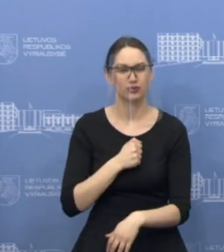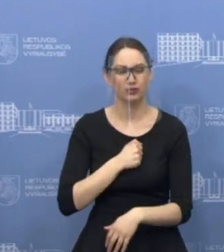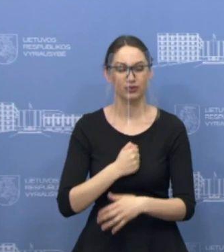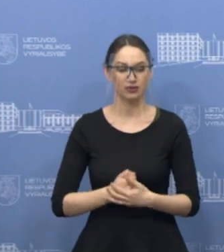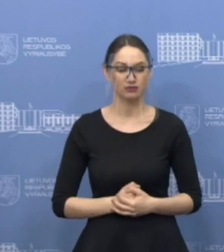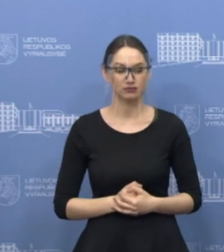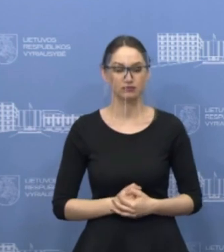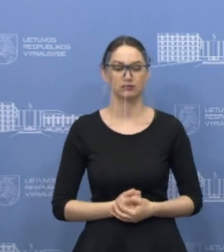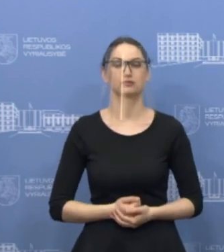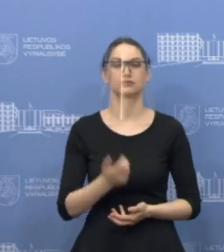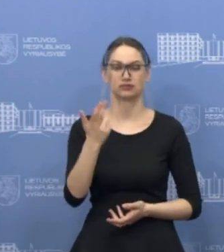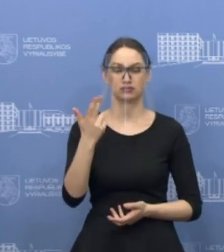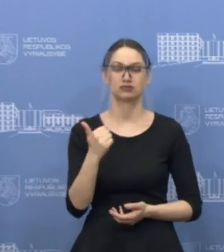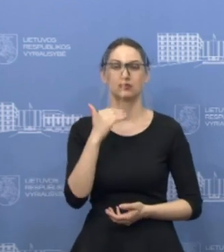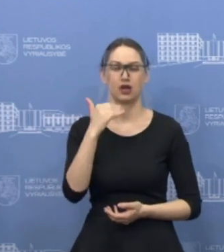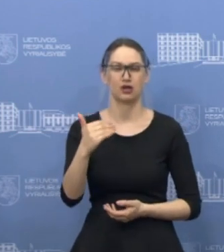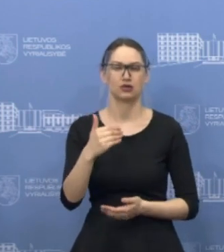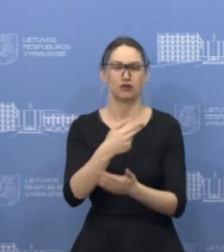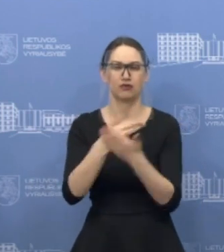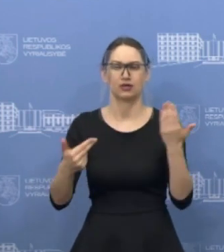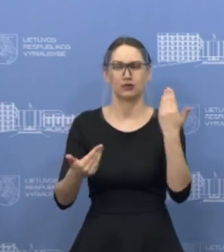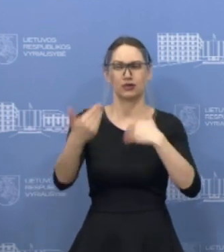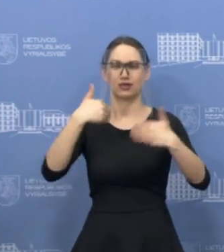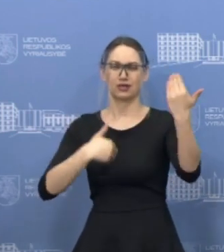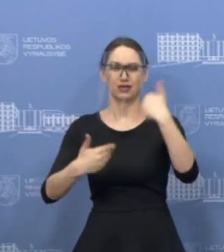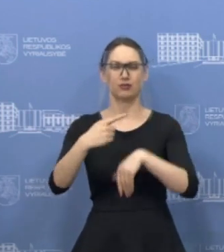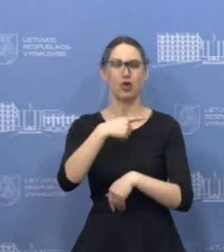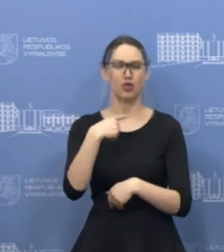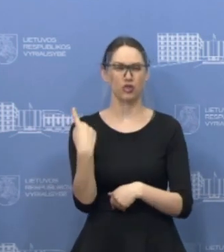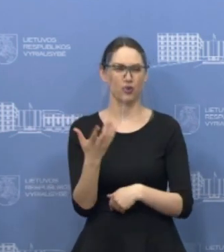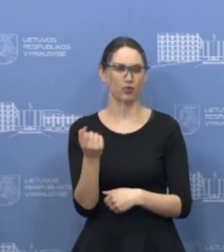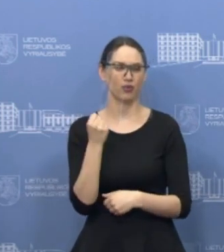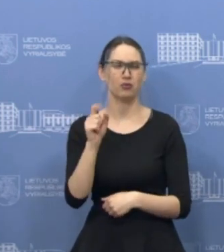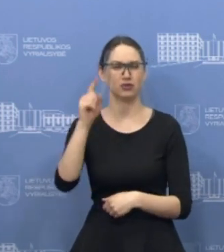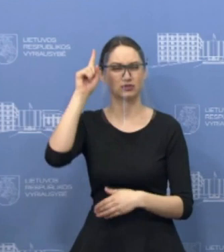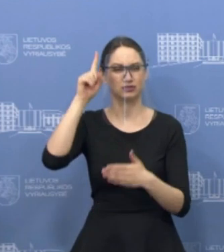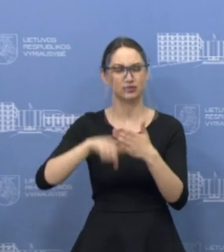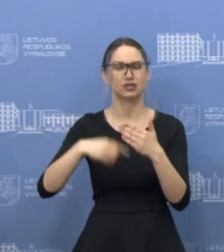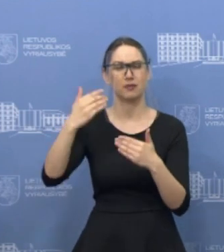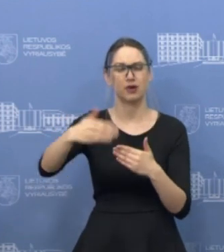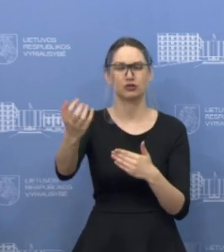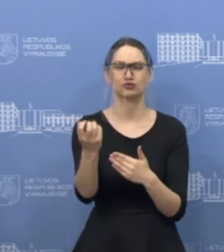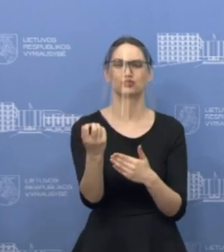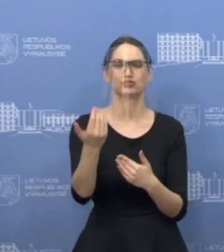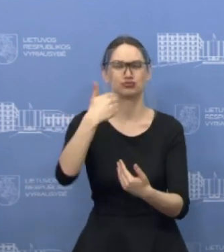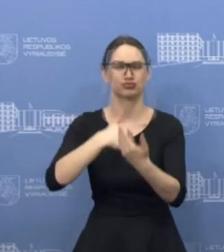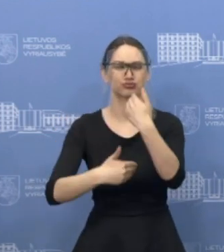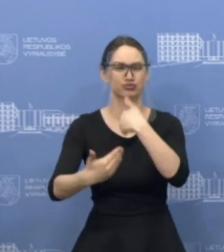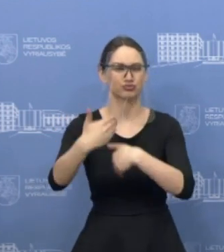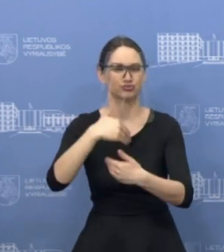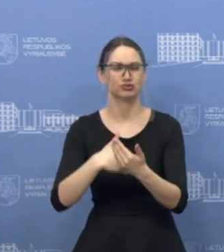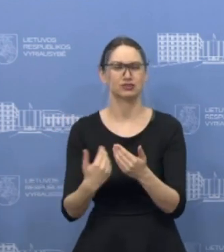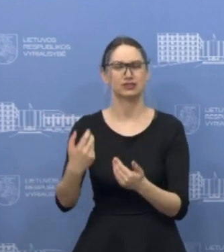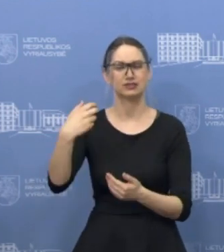Taip, srautas jaučiasi padidėjęs, tačiau mes manome, kad jisai dar didėjęs, nes kol kas